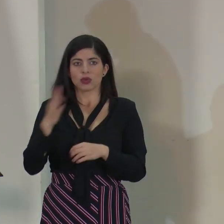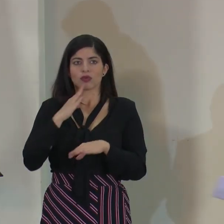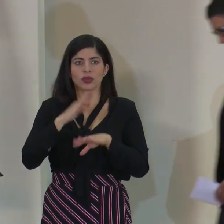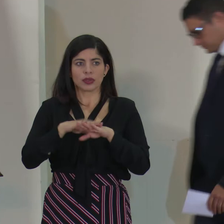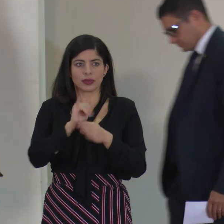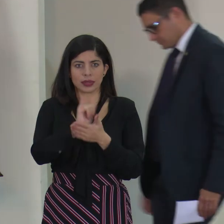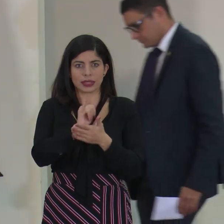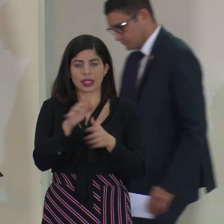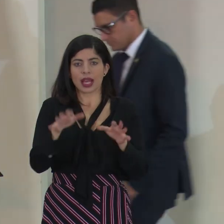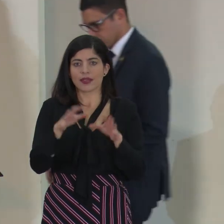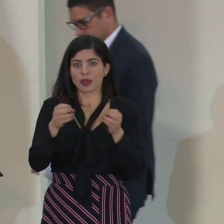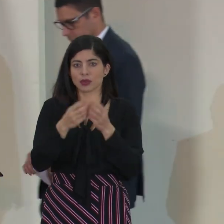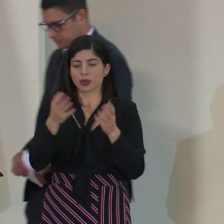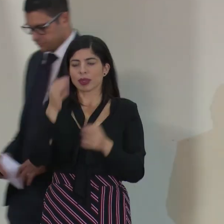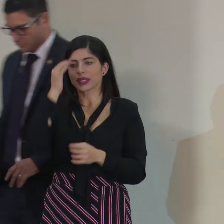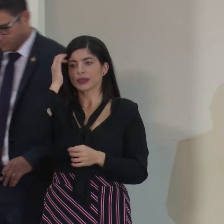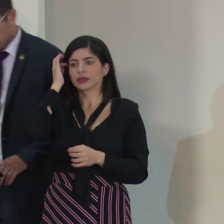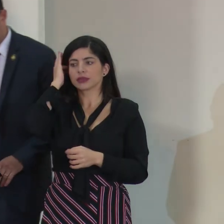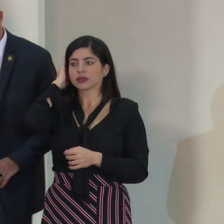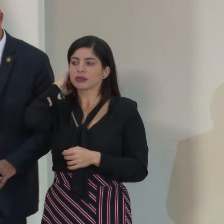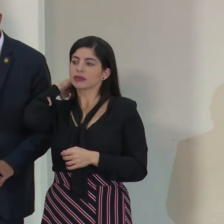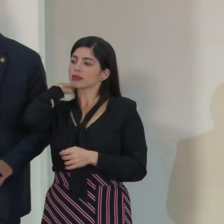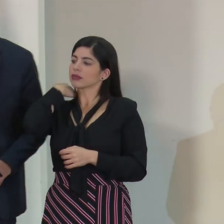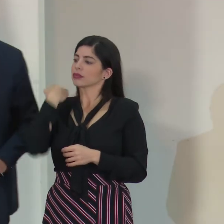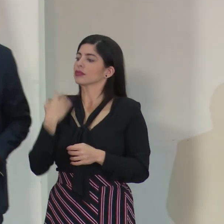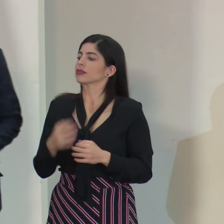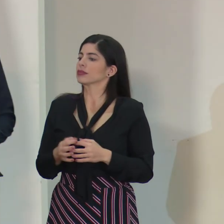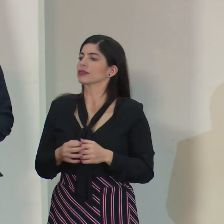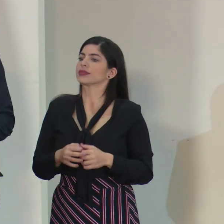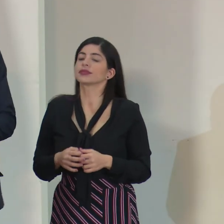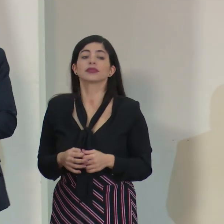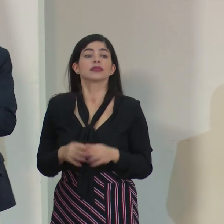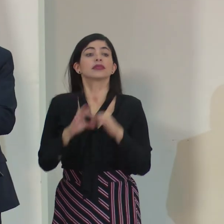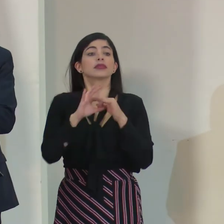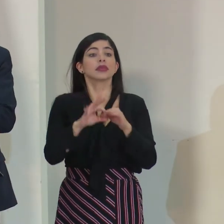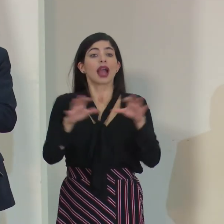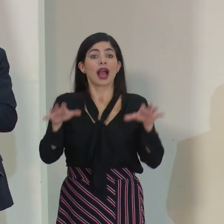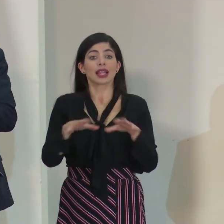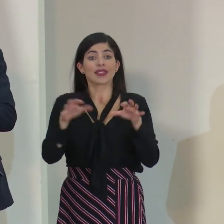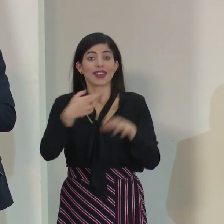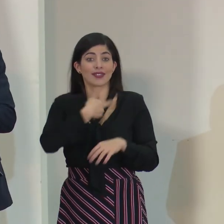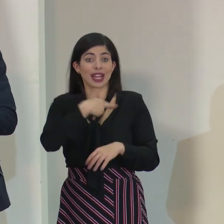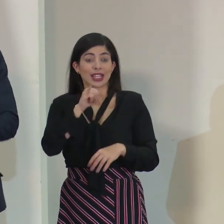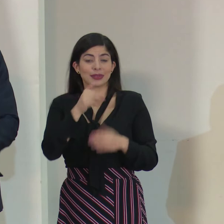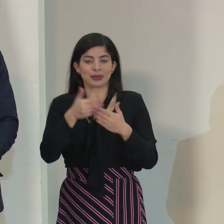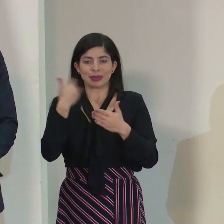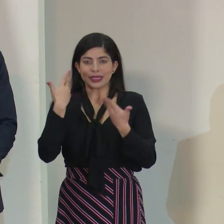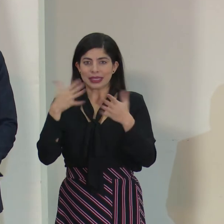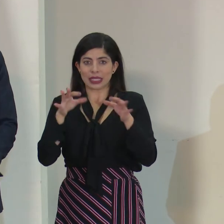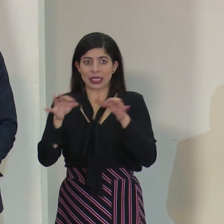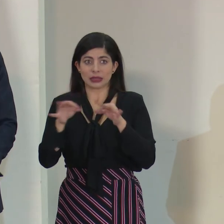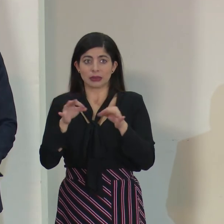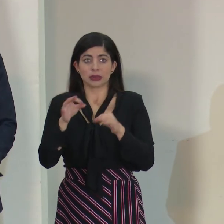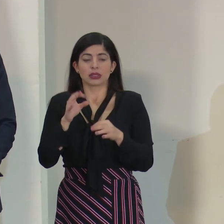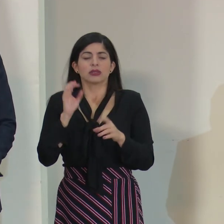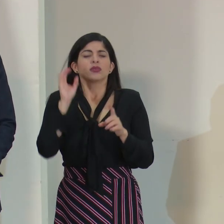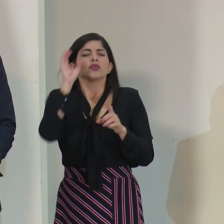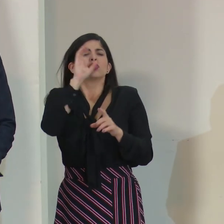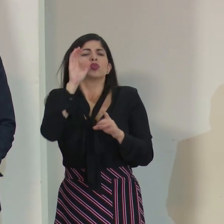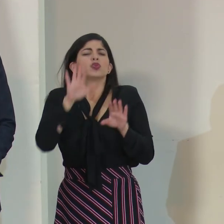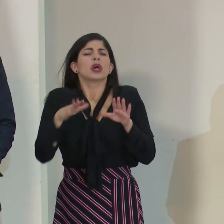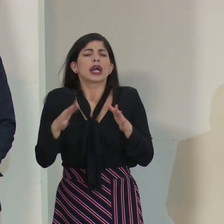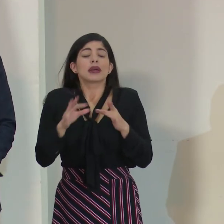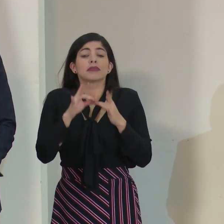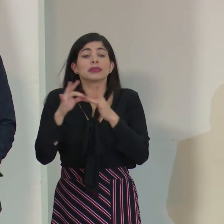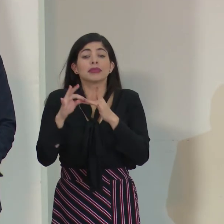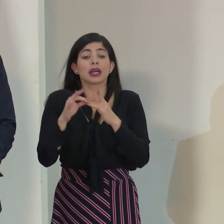a los eventos masivos y de las actividades religiosas. Sí, con respecto a las actividades religiosas, como ya lo indicaba anteriormente, lo que se busca es que, sobre